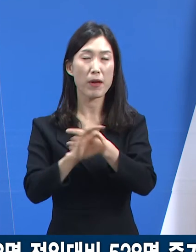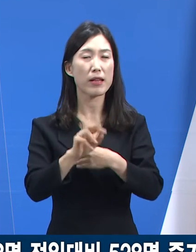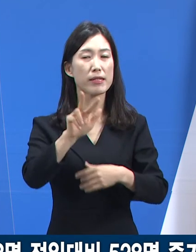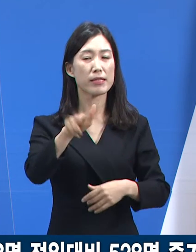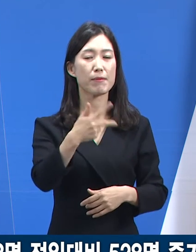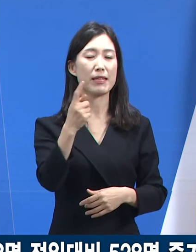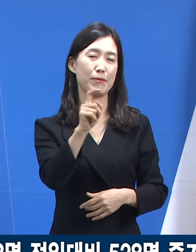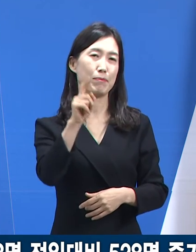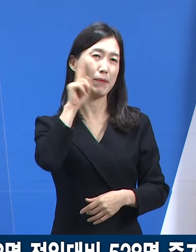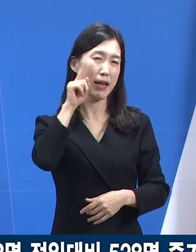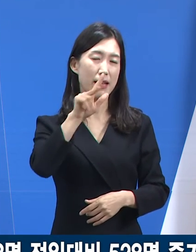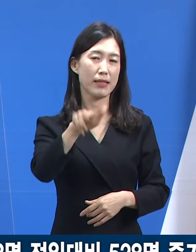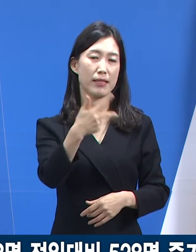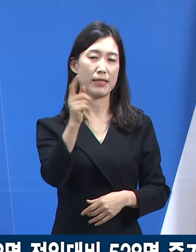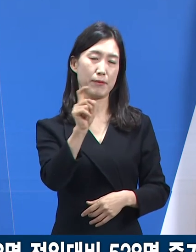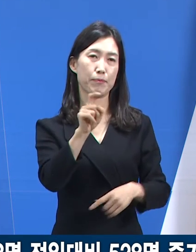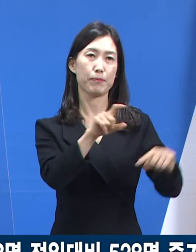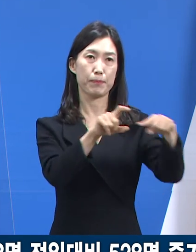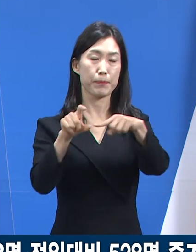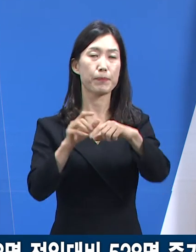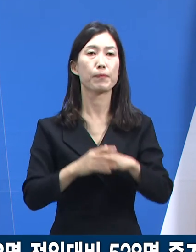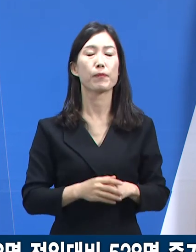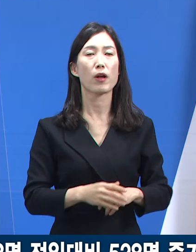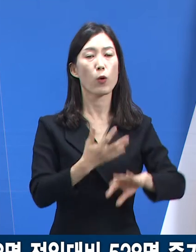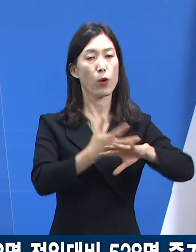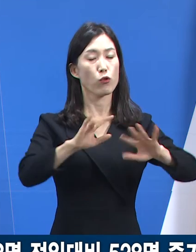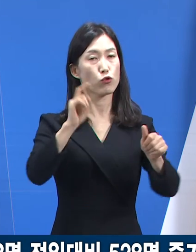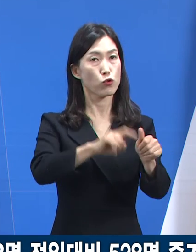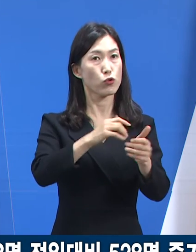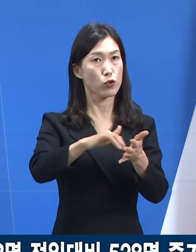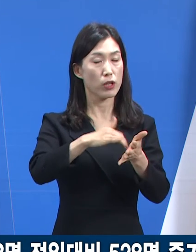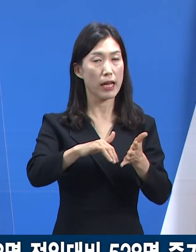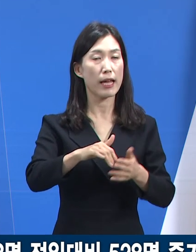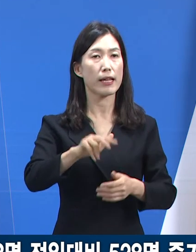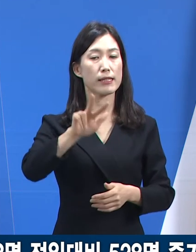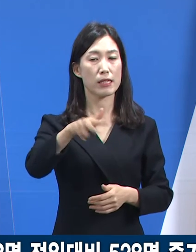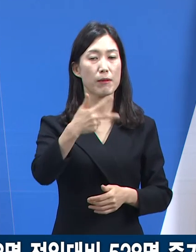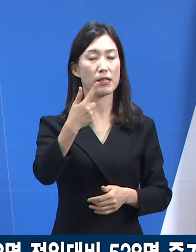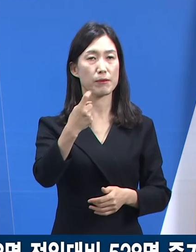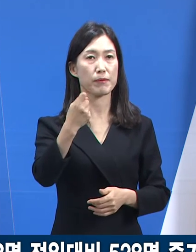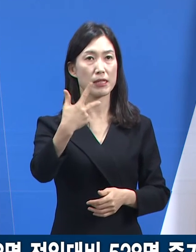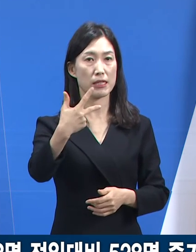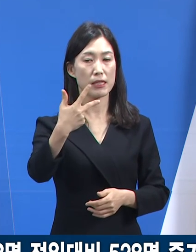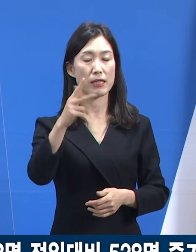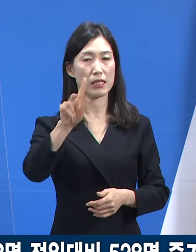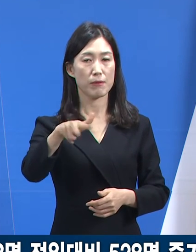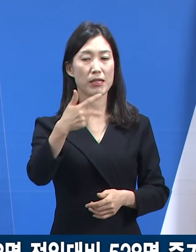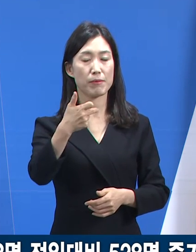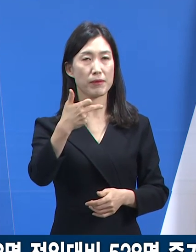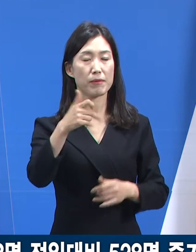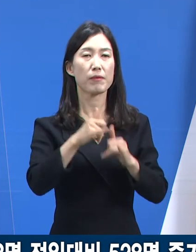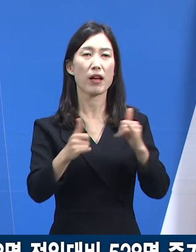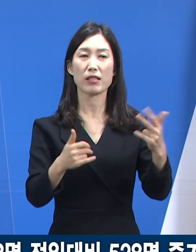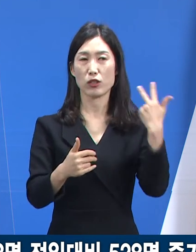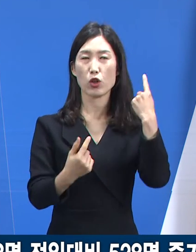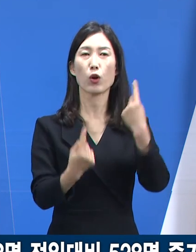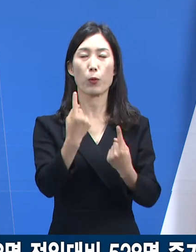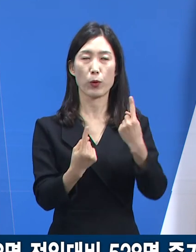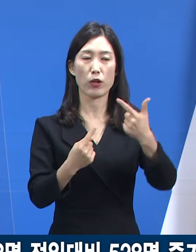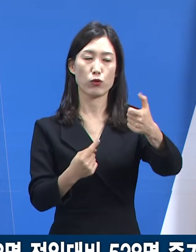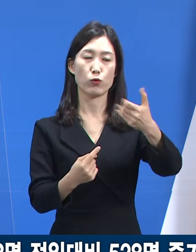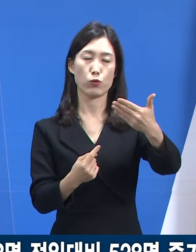707명입니다. 외국인 확진자는 717명으로 전주 786명 대비